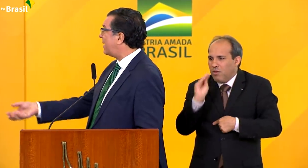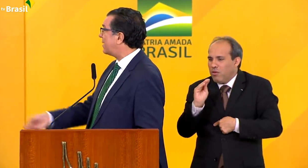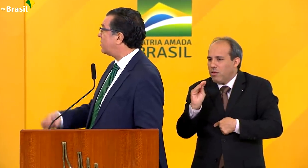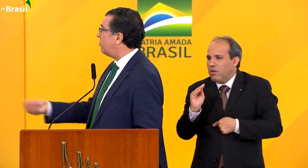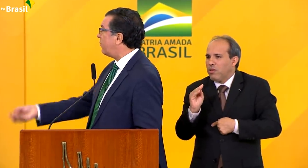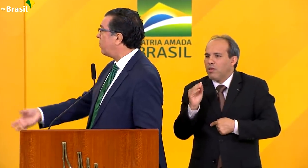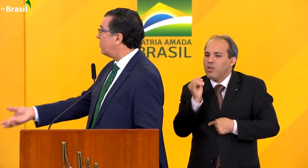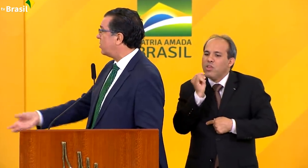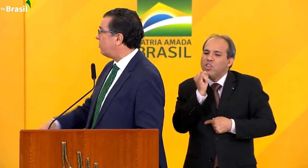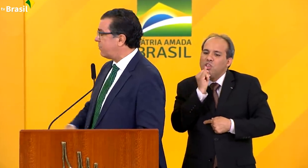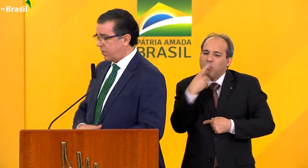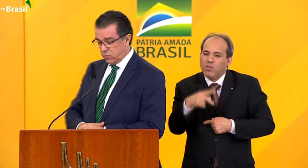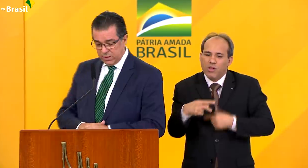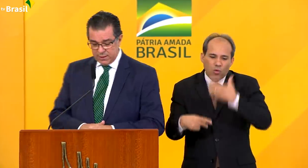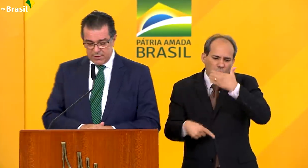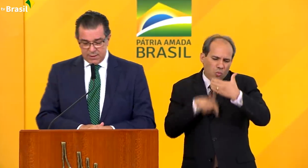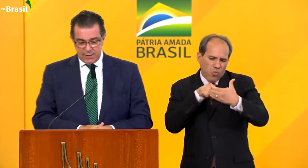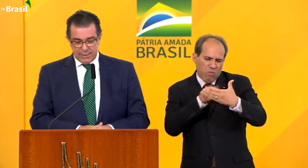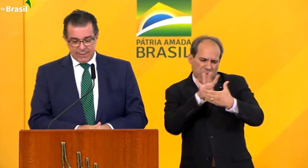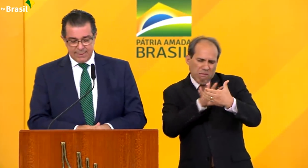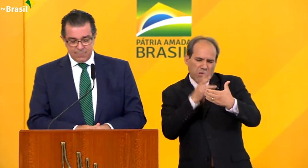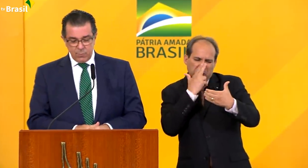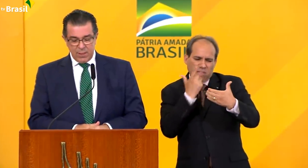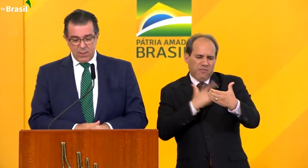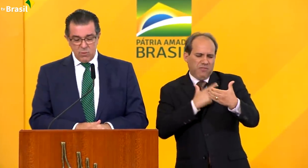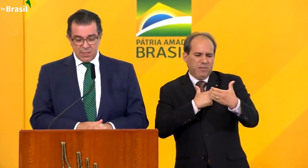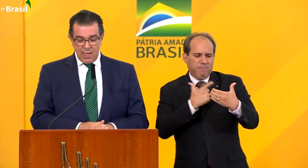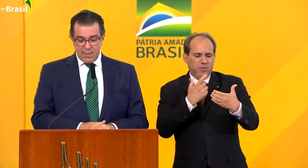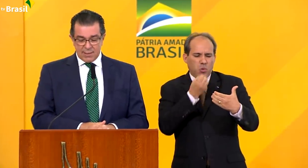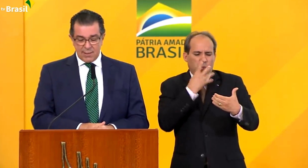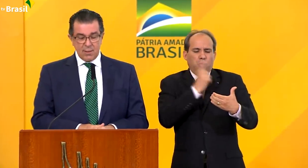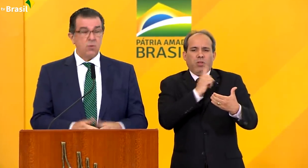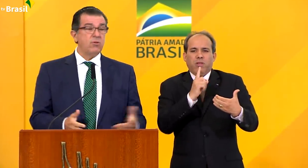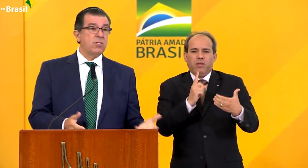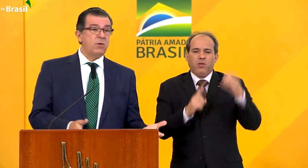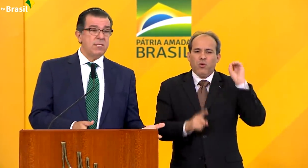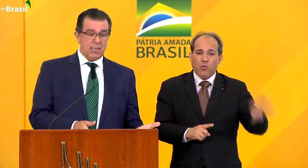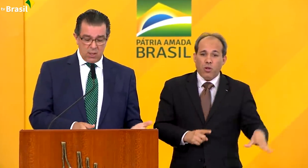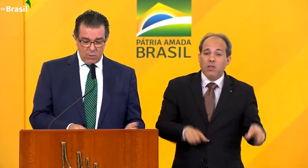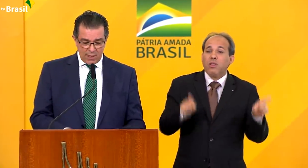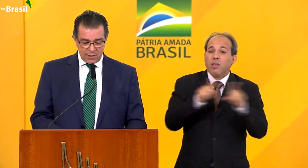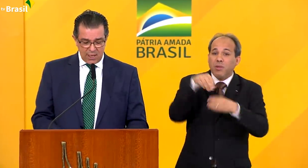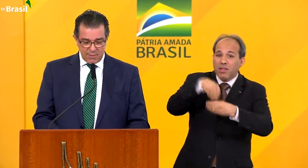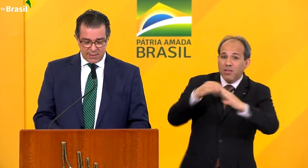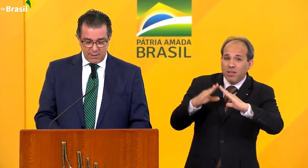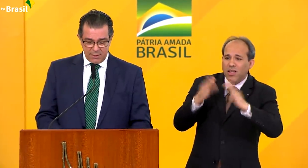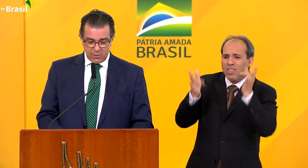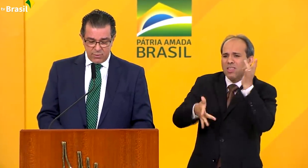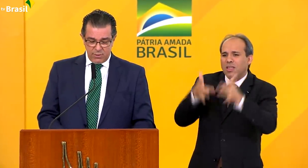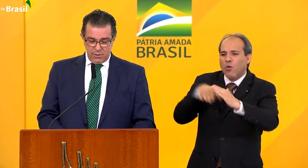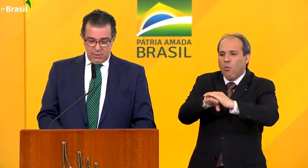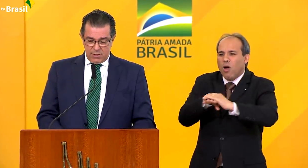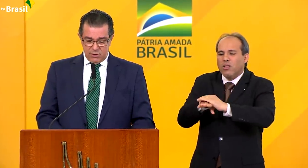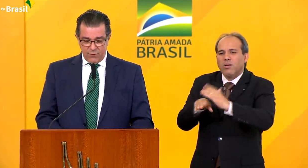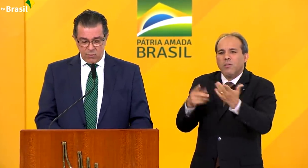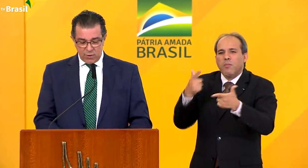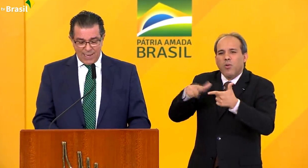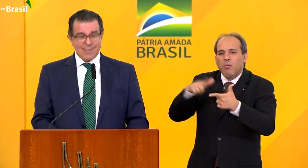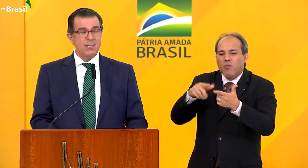qualidade estética de uma fruta, de uma verdura. Nos lares, condições inadequadas de armazenamento,